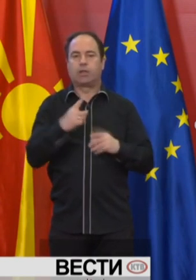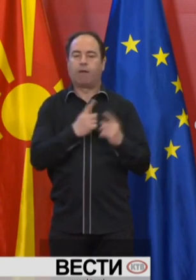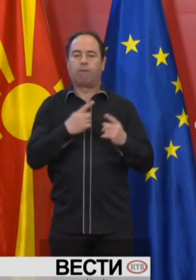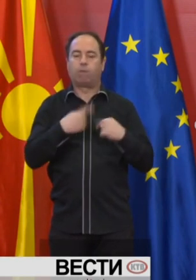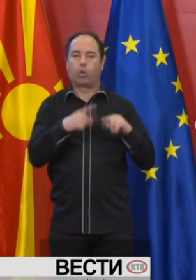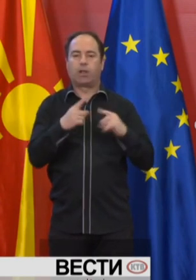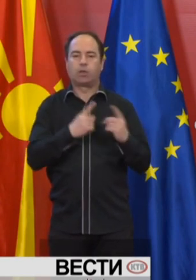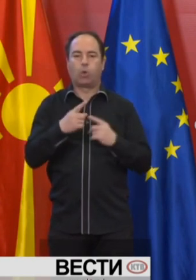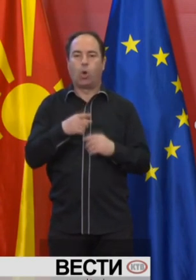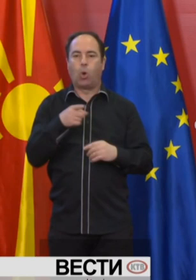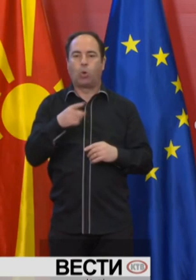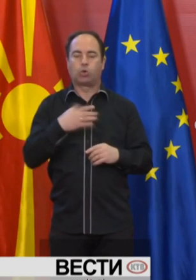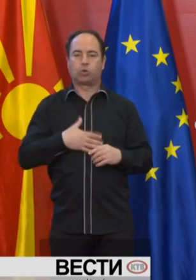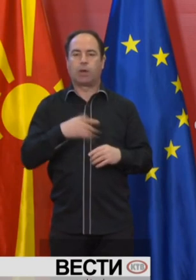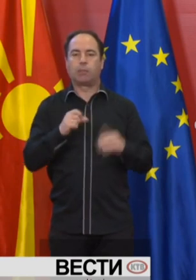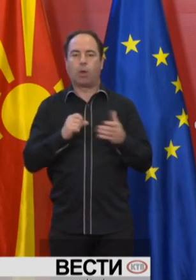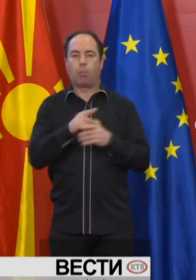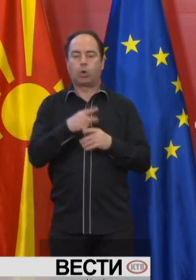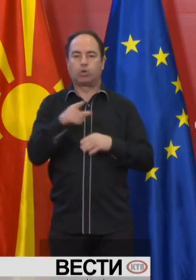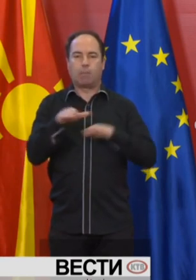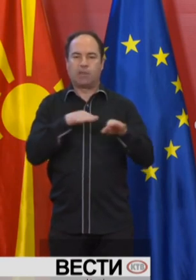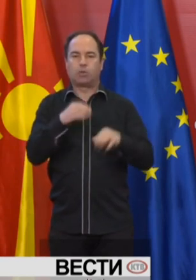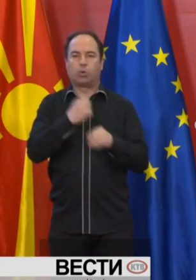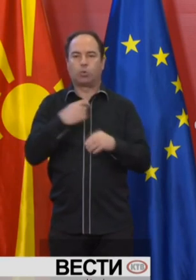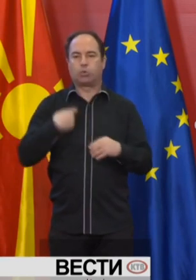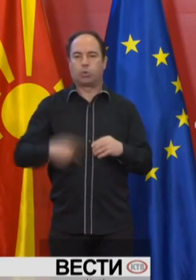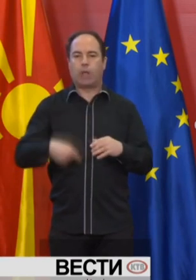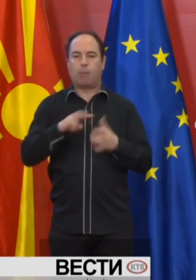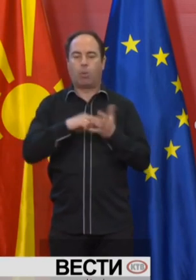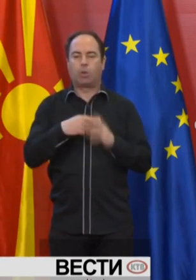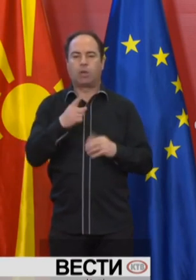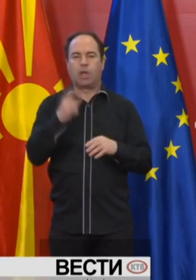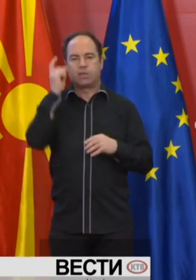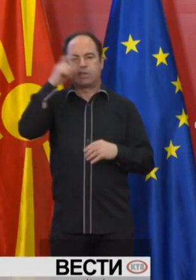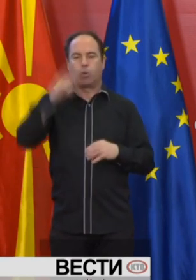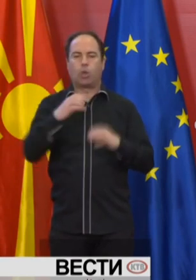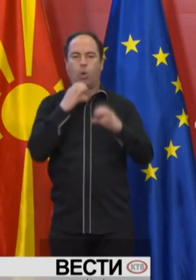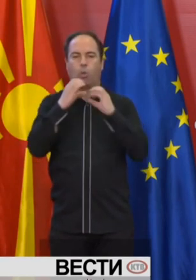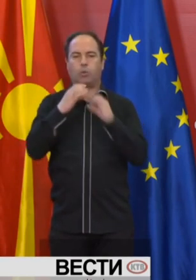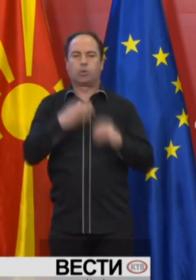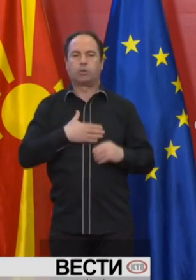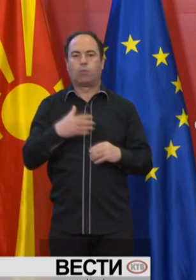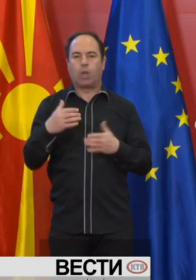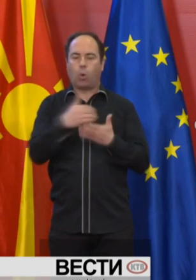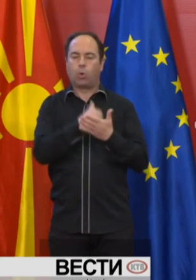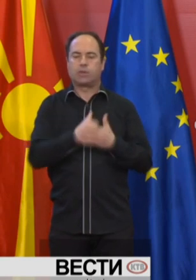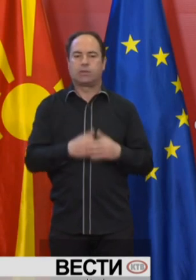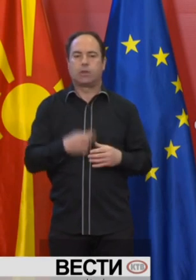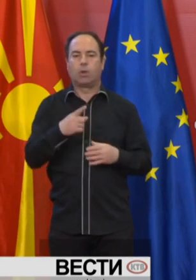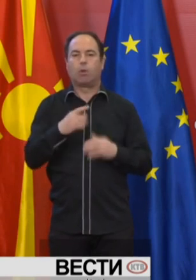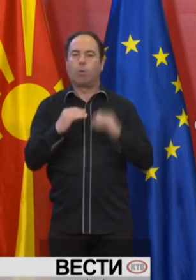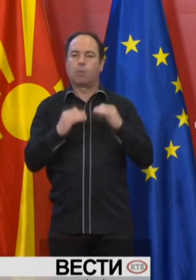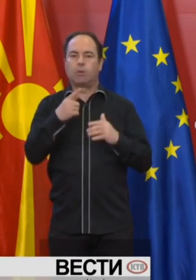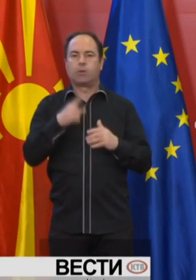состојба. Оно што сакаме да го порачаме е дека Министерството за трут и социјална политика се којдневно комуницира со своите корисници и го